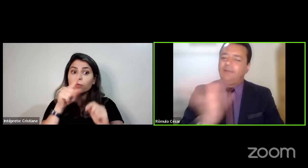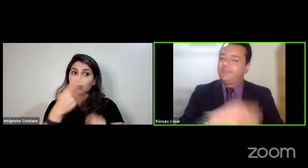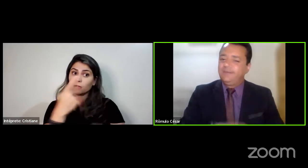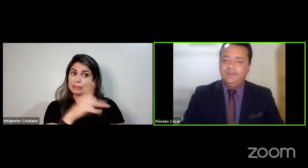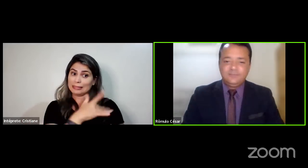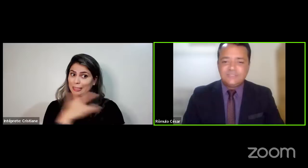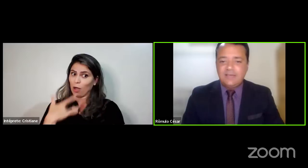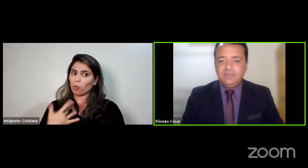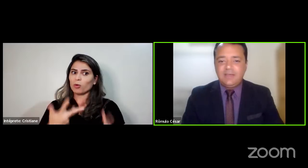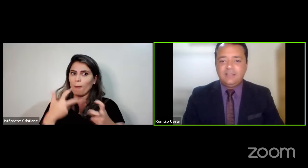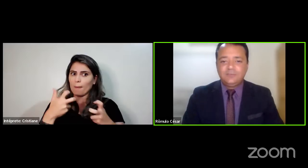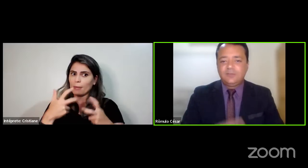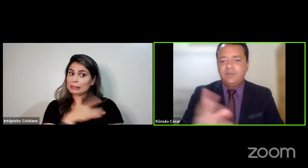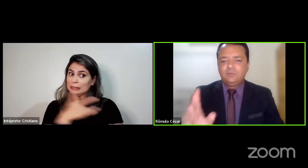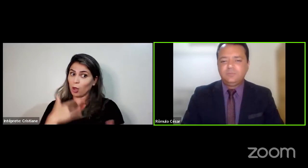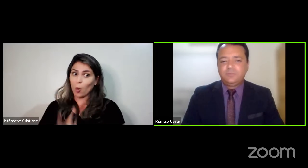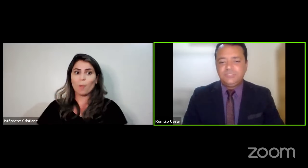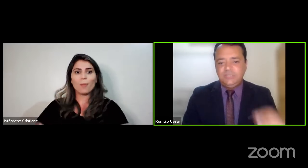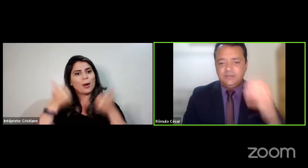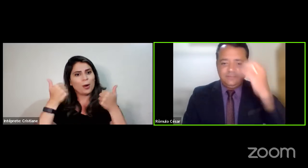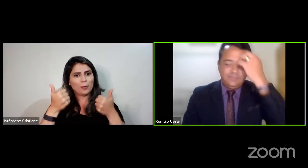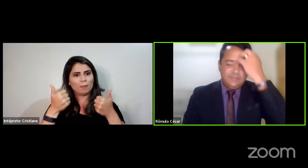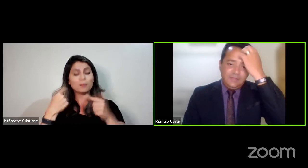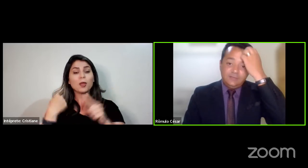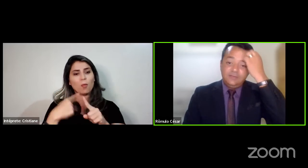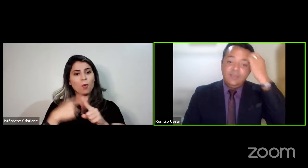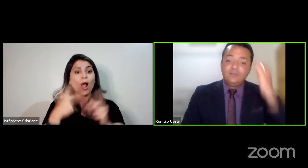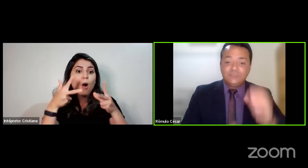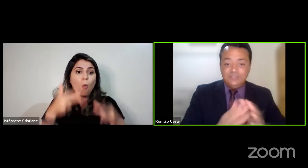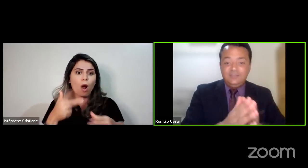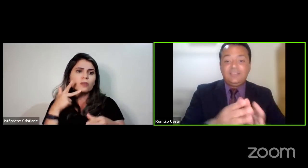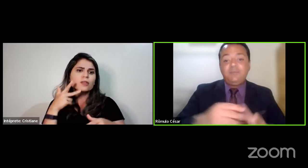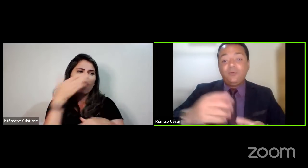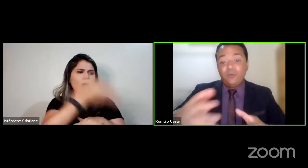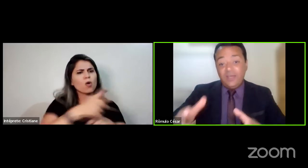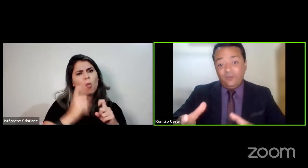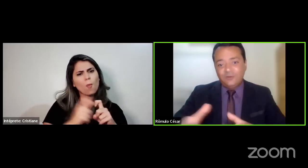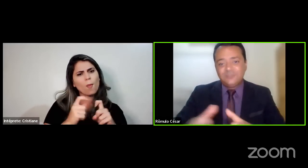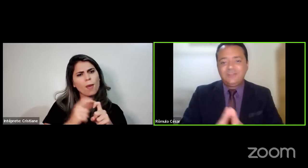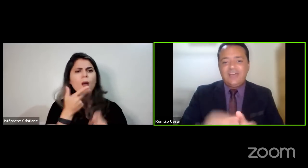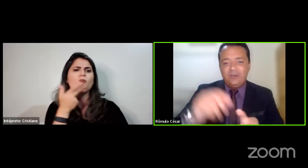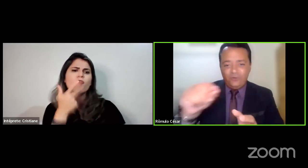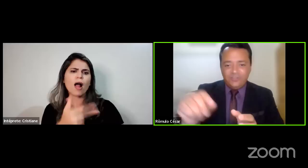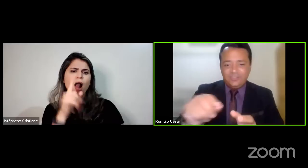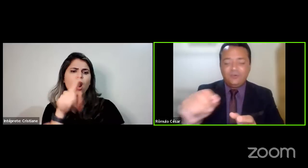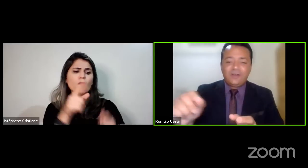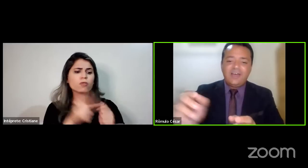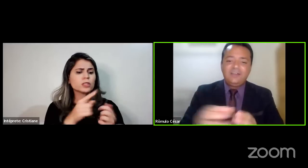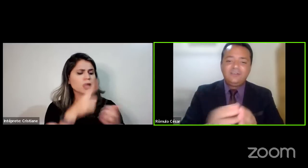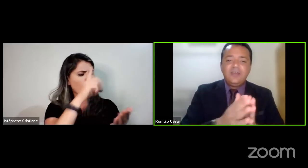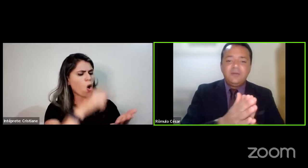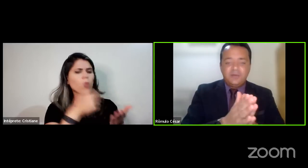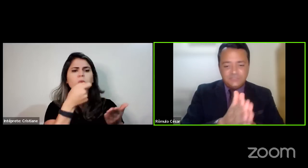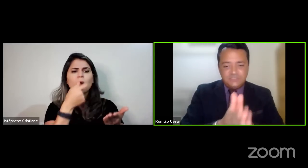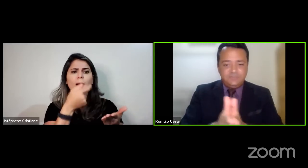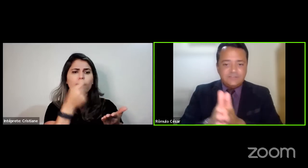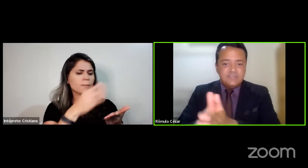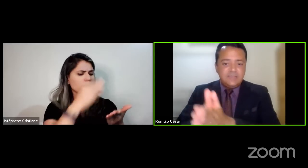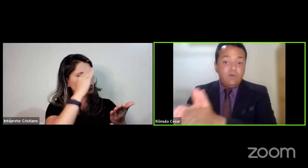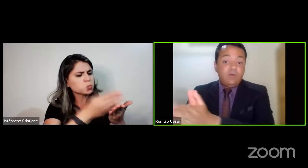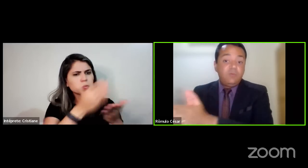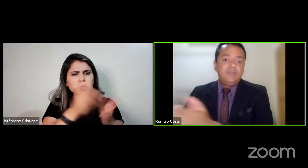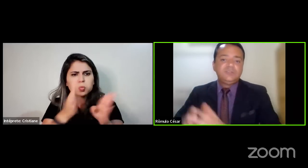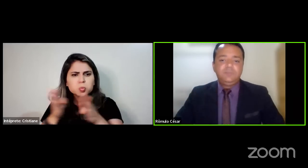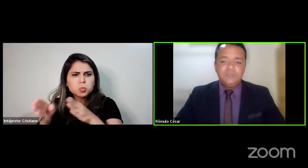você fala, ah, ele não sabe nada, eu vou tomar um por dia. Não. Você até põe o relógio, anota o horário para você